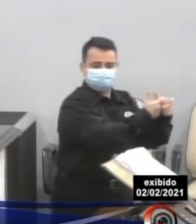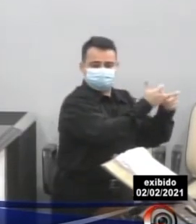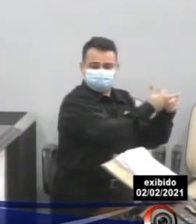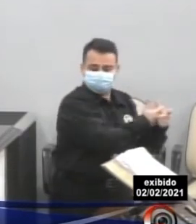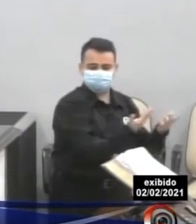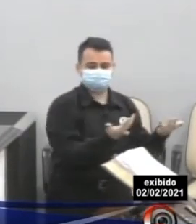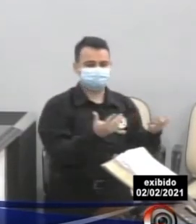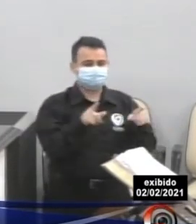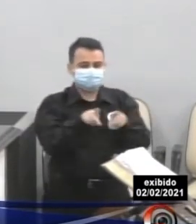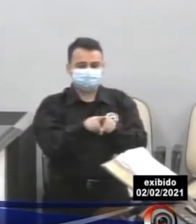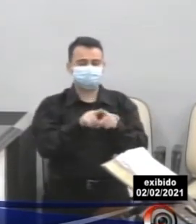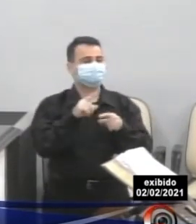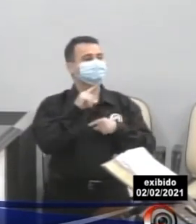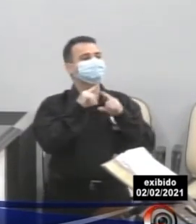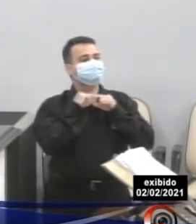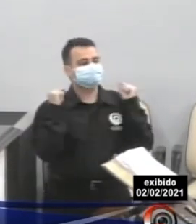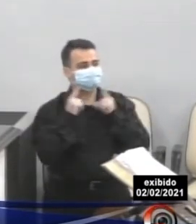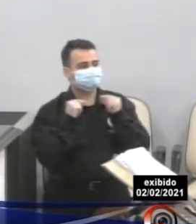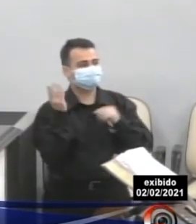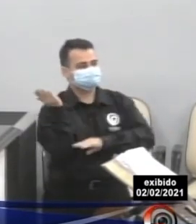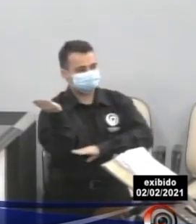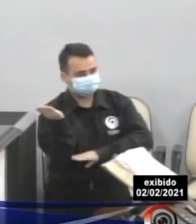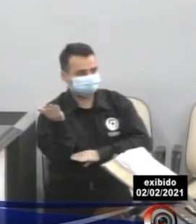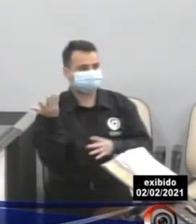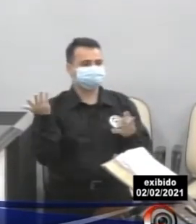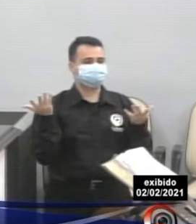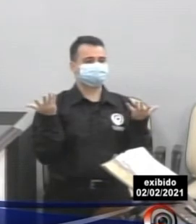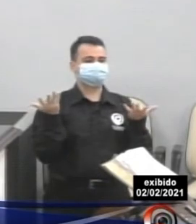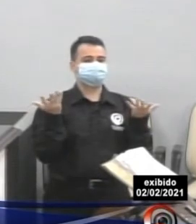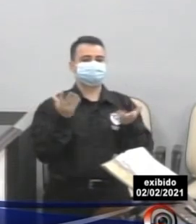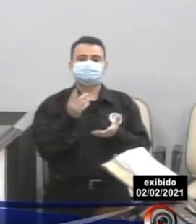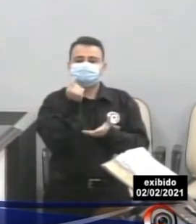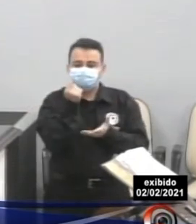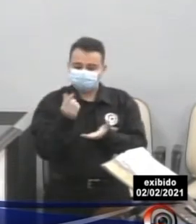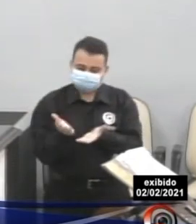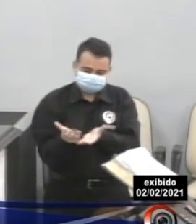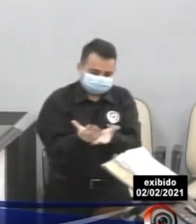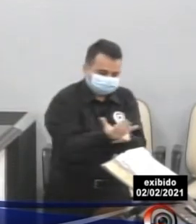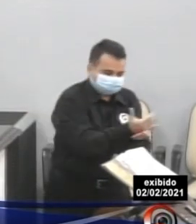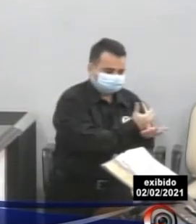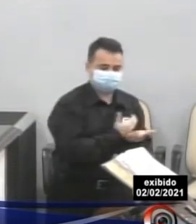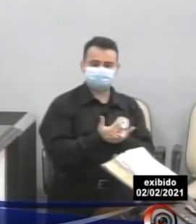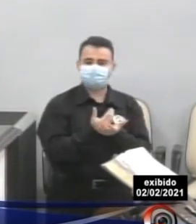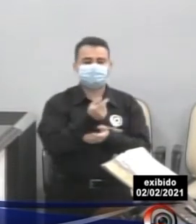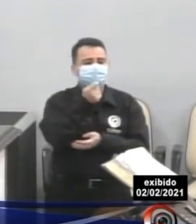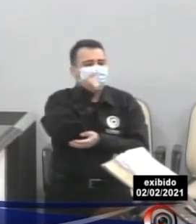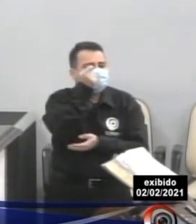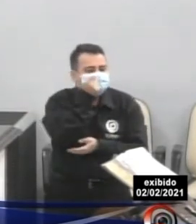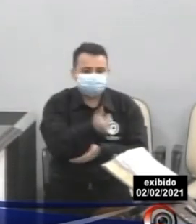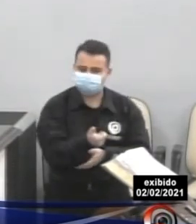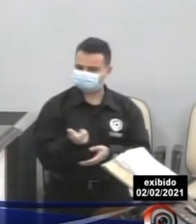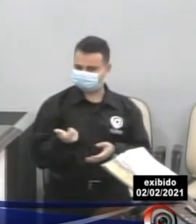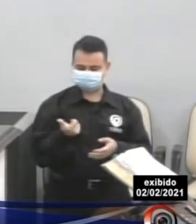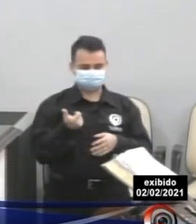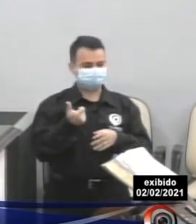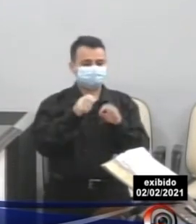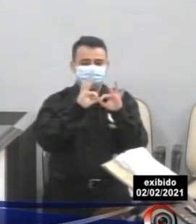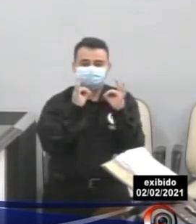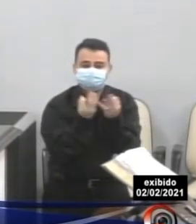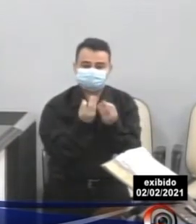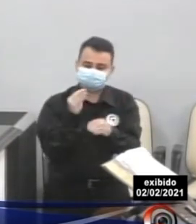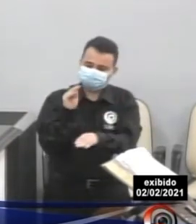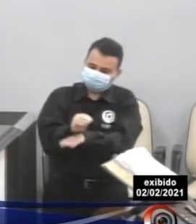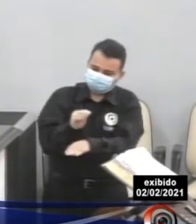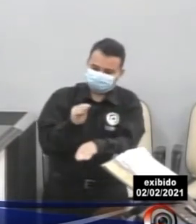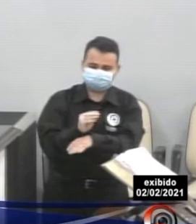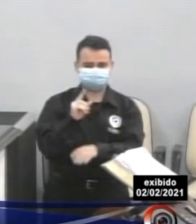endividamento de garçons, de barmens, que tem na caixinha, que tem no seu trabalho, que tem nas suas atividades, a sua renda, e